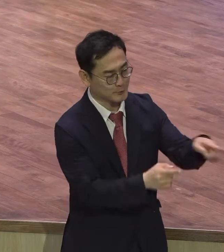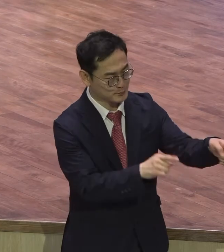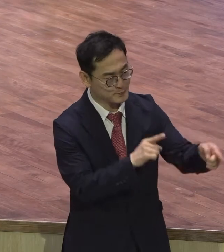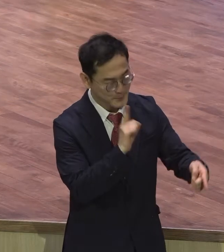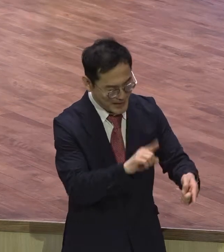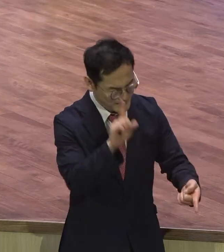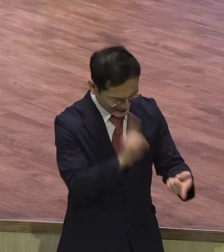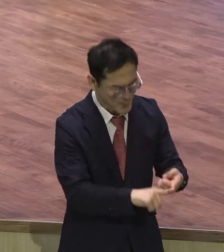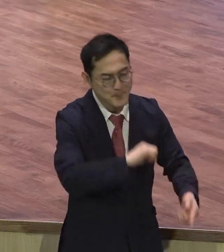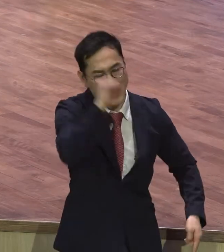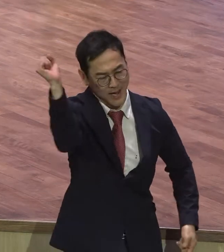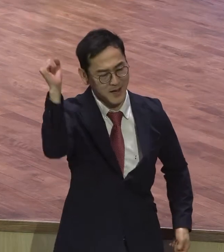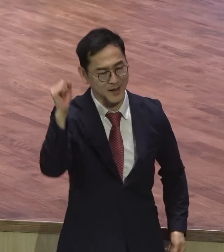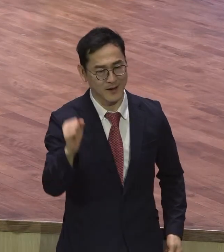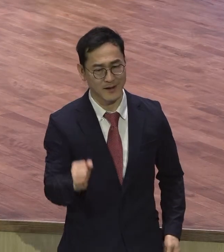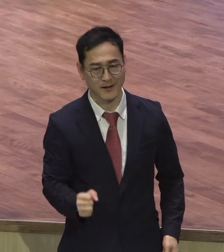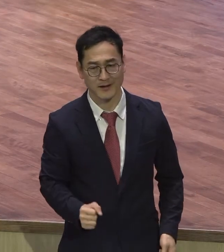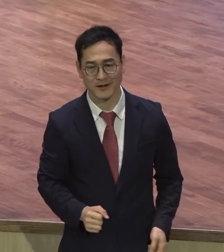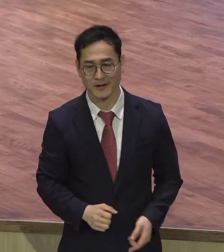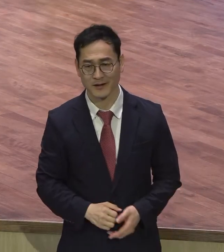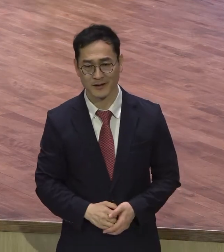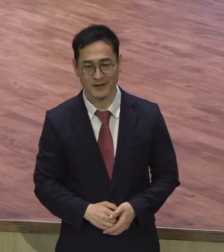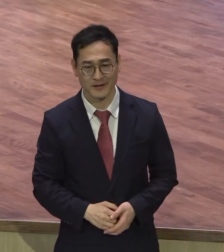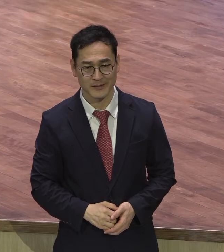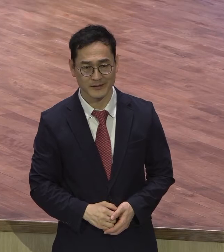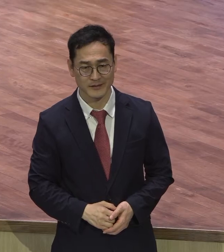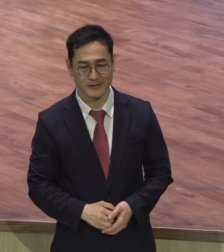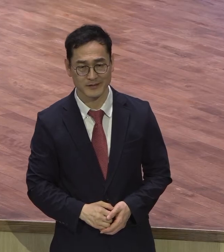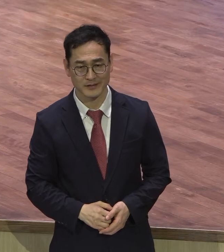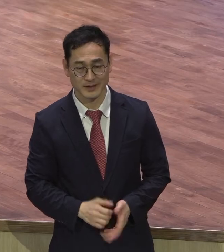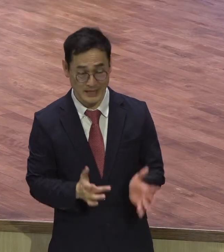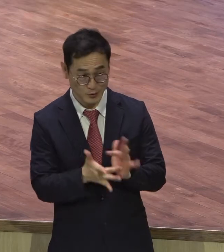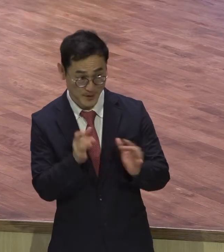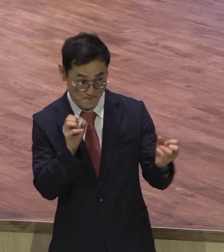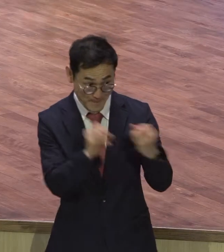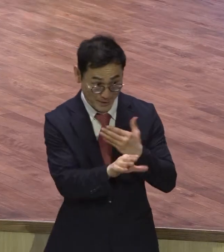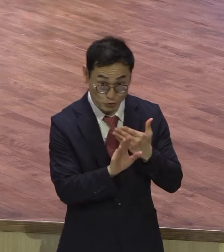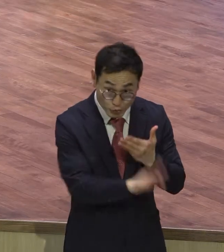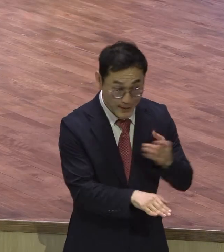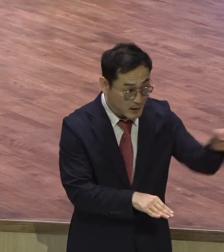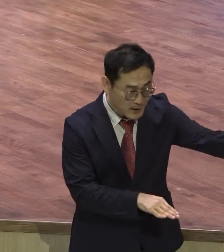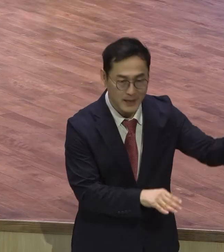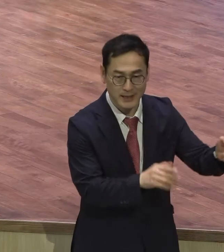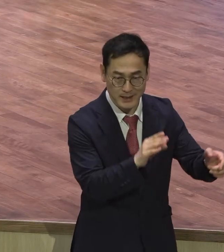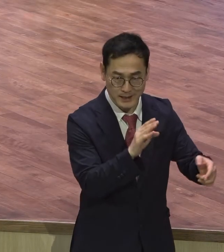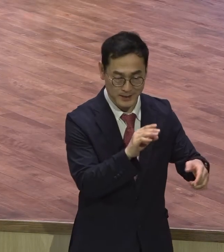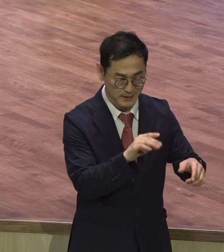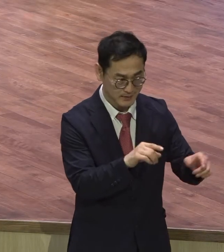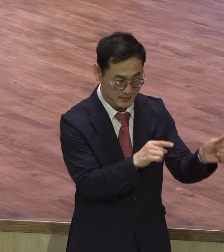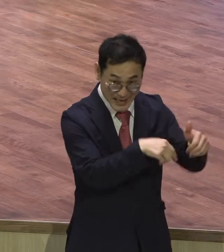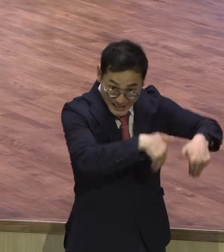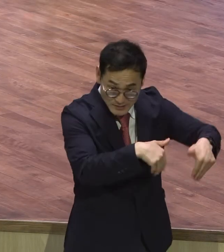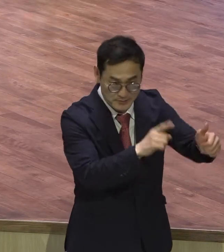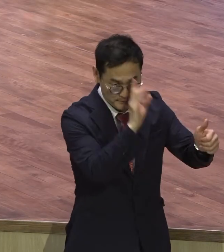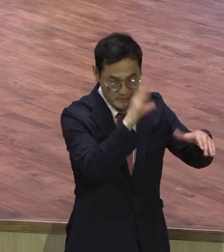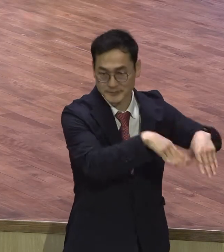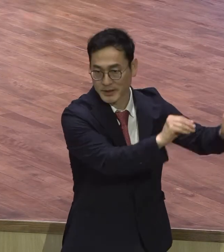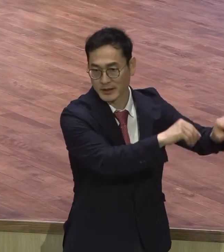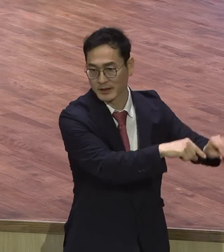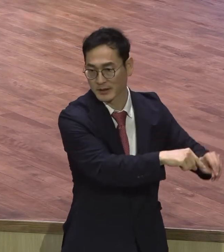믿음대로 될지어 너 믿음대로 너 믿음대로 내가 지금 믿고 믿는 대로 안 나오면